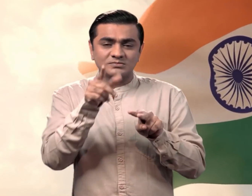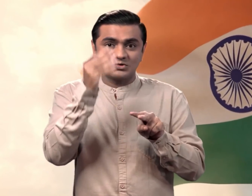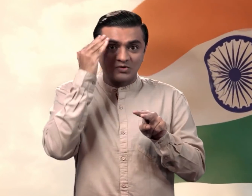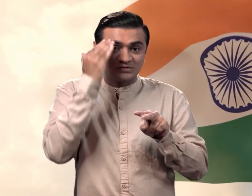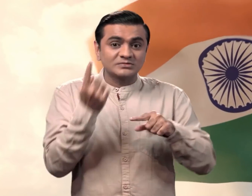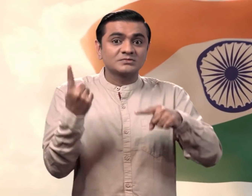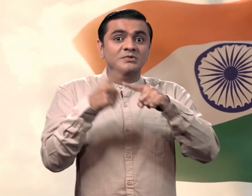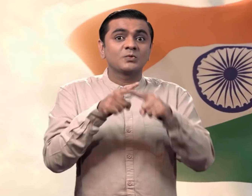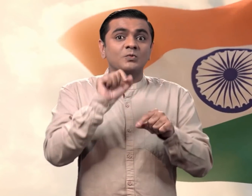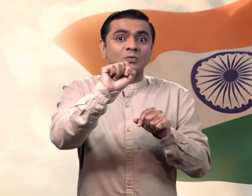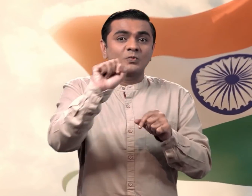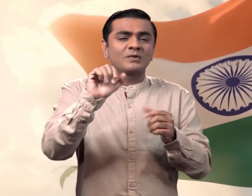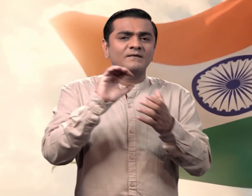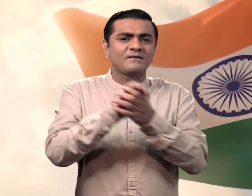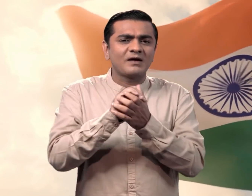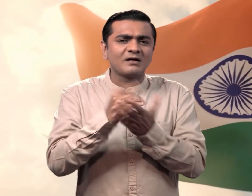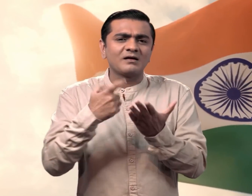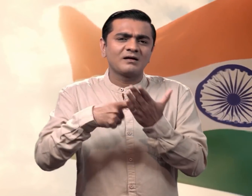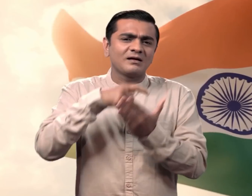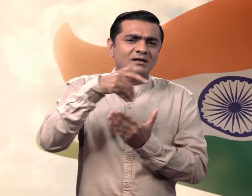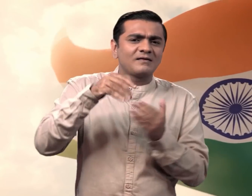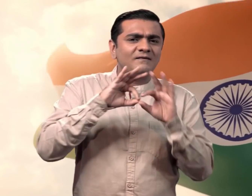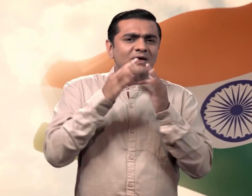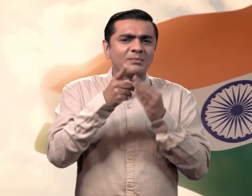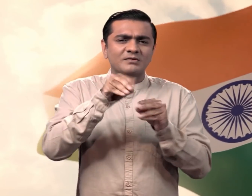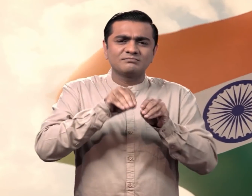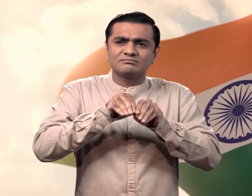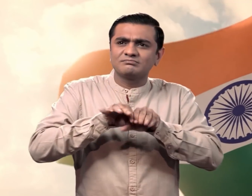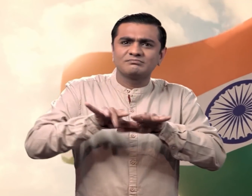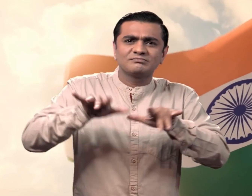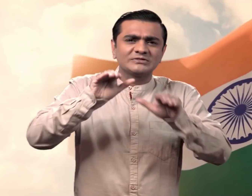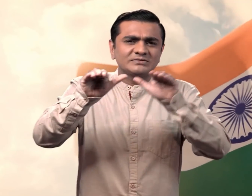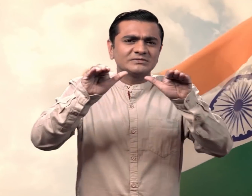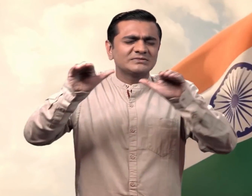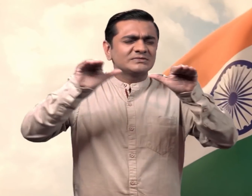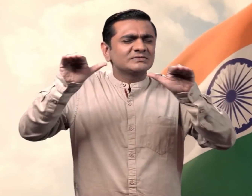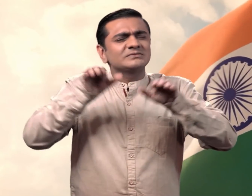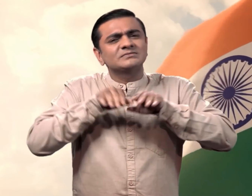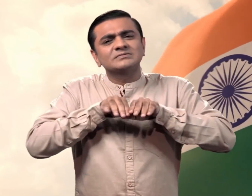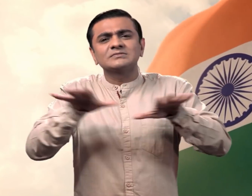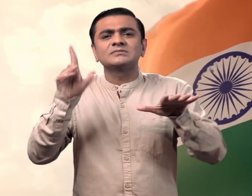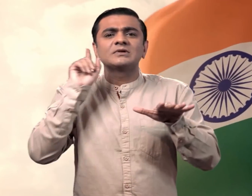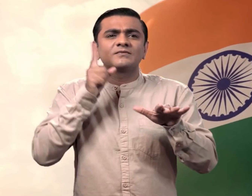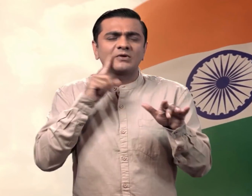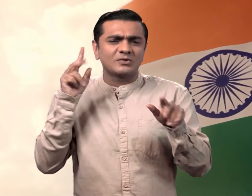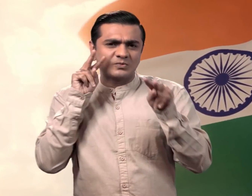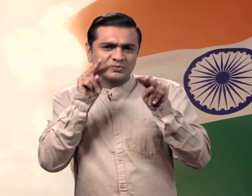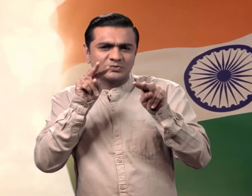सुनिश्चित करें कि आप लिंक को अपने मित्रों और परिवार के साथ देखें और शेयर करें